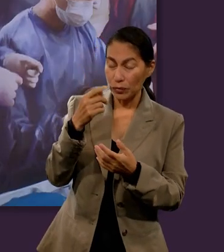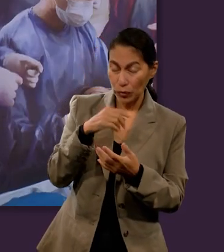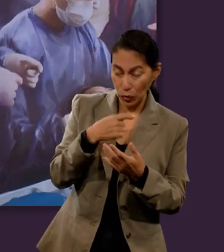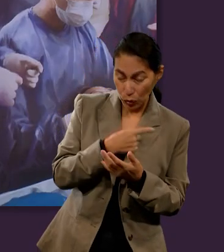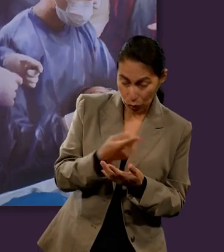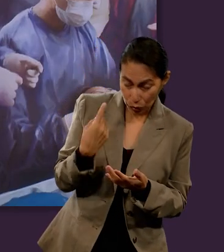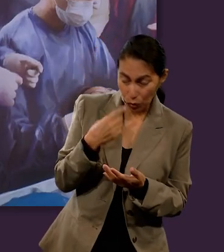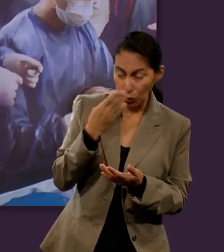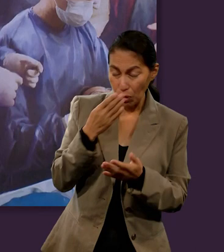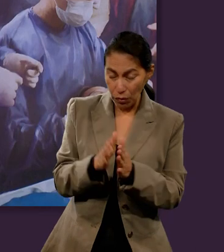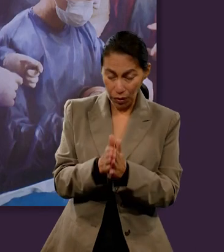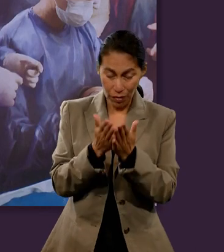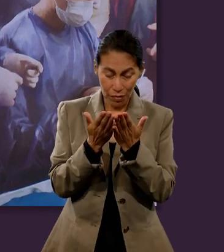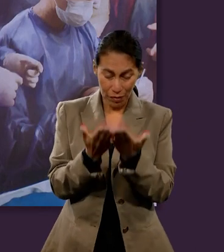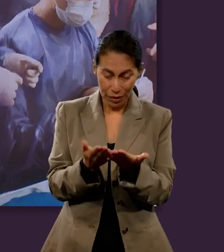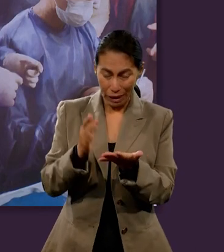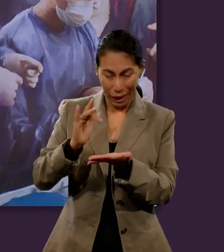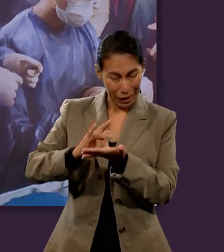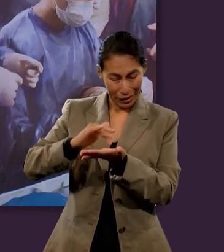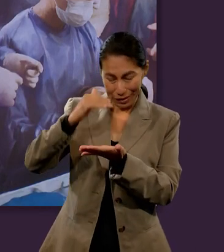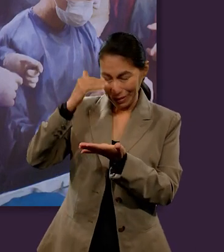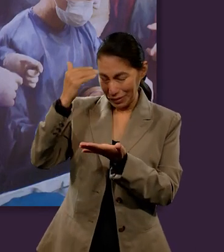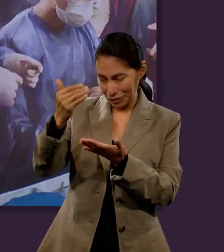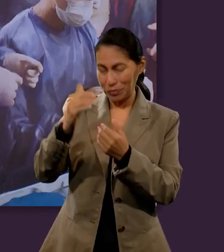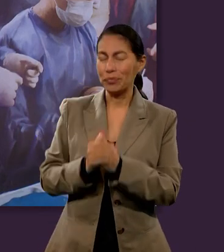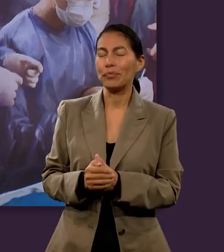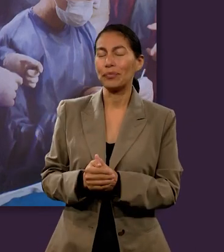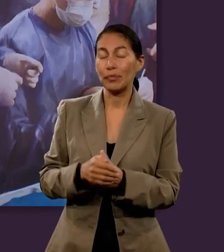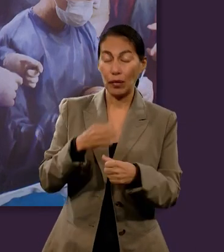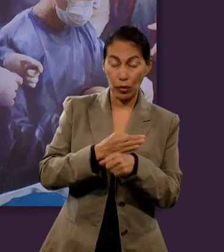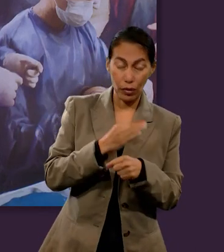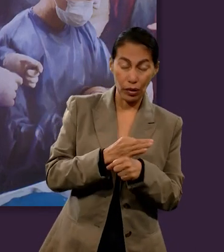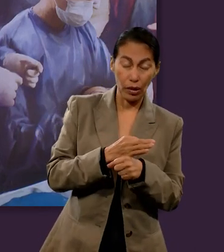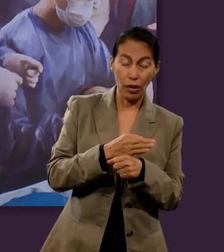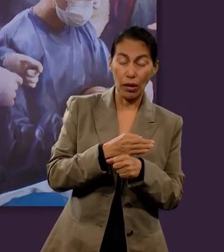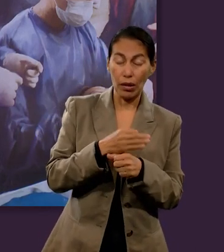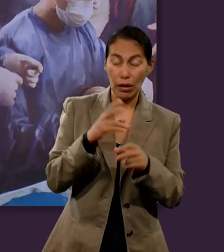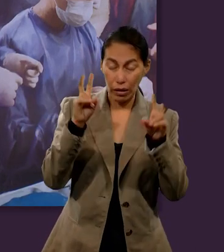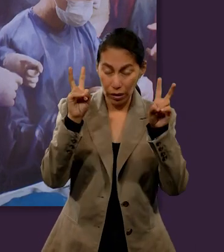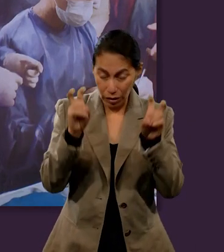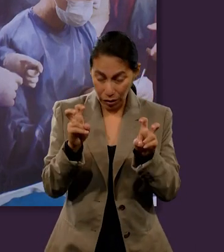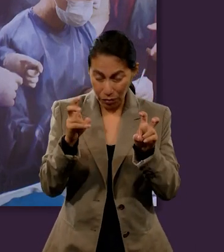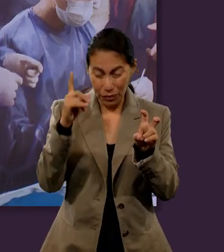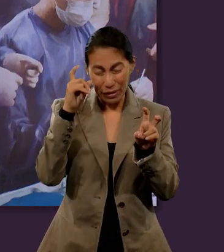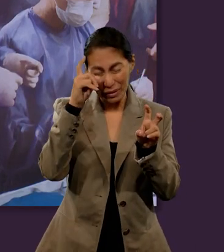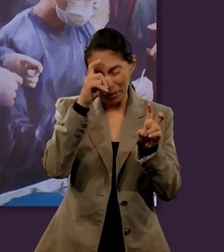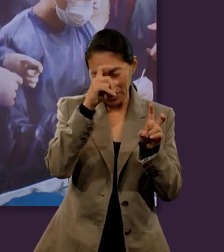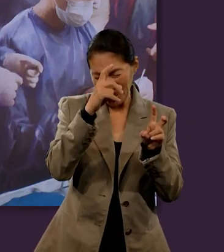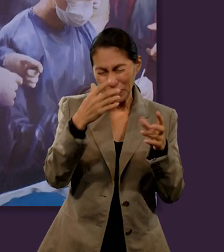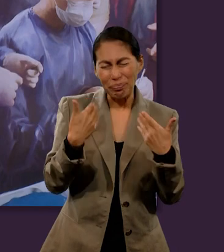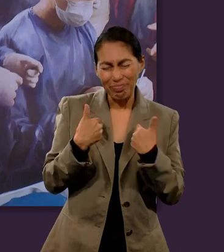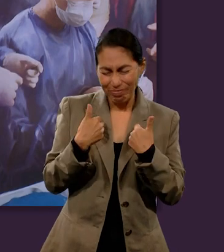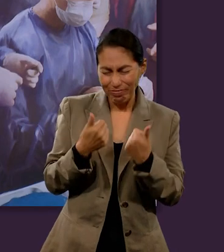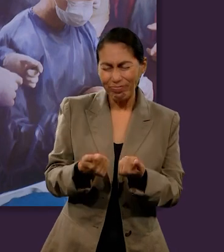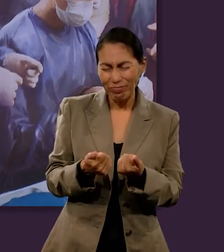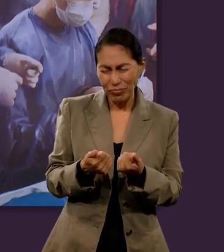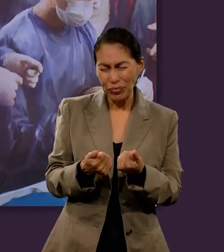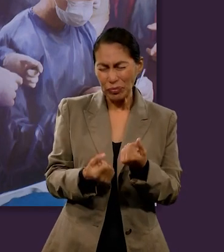por la oportunidad de abrir tu palabra, y en estos momentos estudiar un tema que podría ser difícil de entender